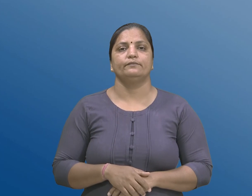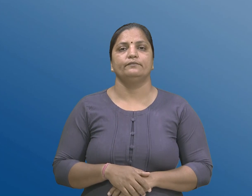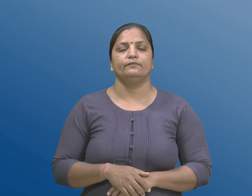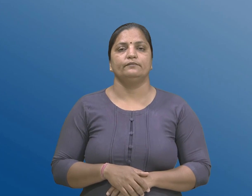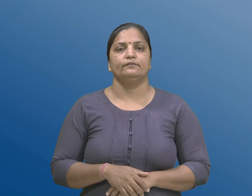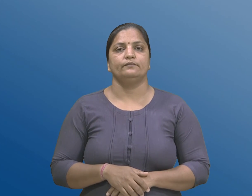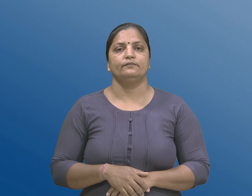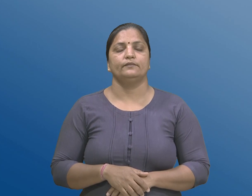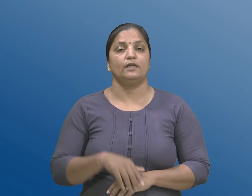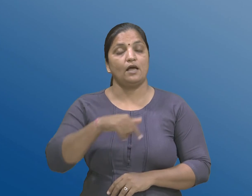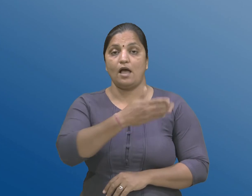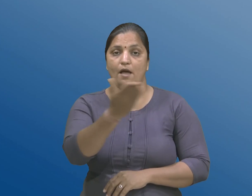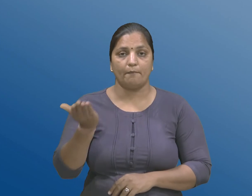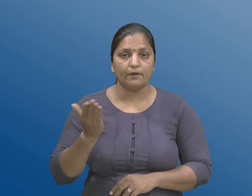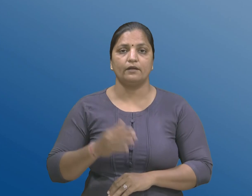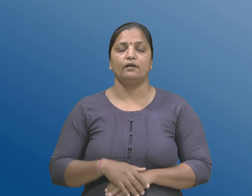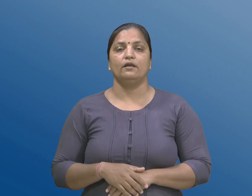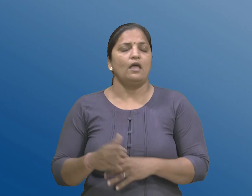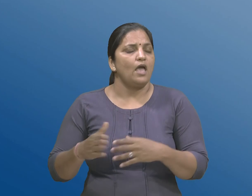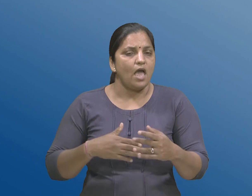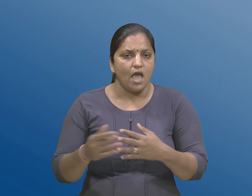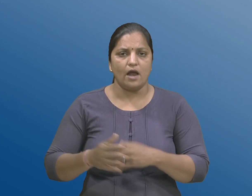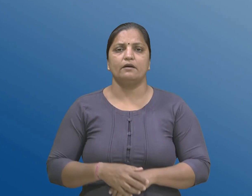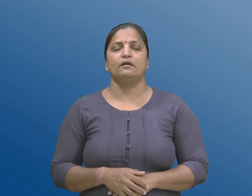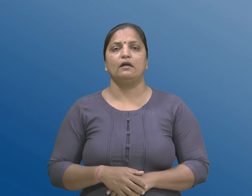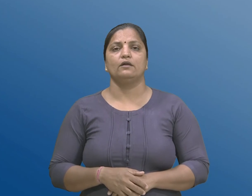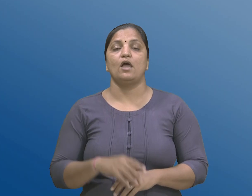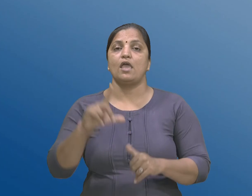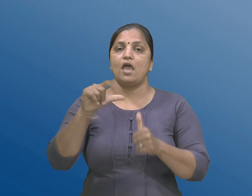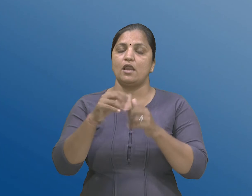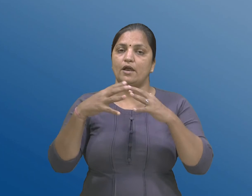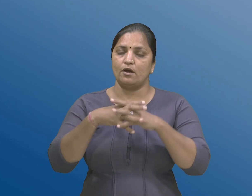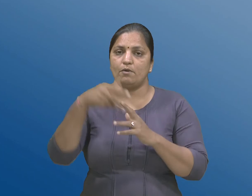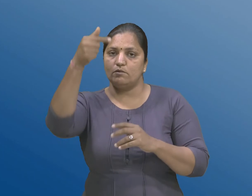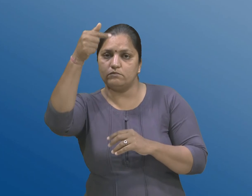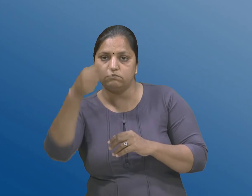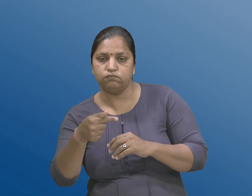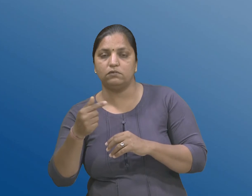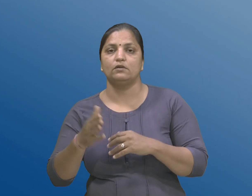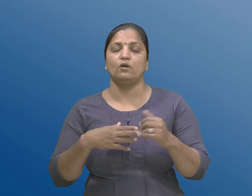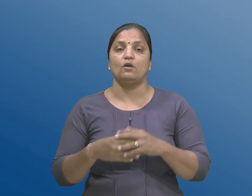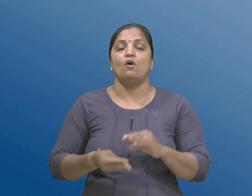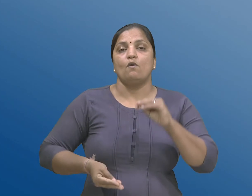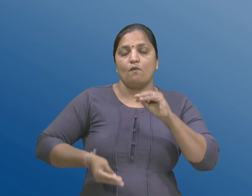आपने कोईपन काईदा की ये बाबत माटे चोब धरे जरूर जणाए